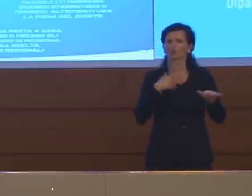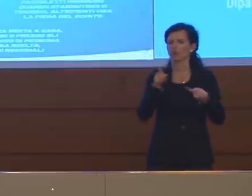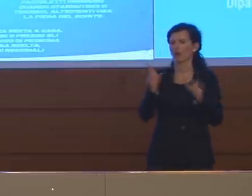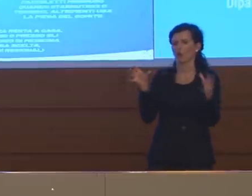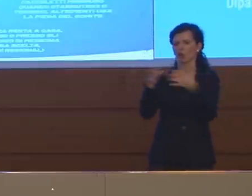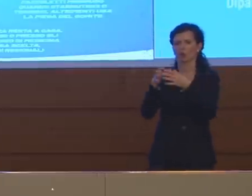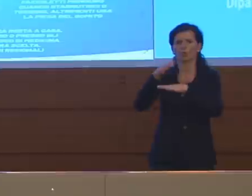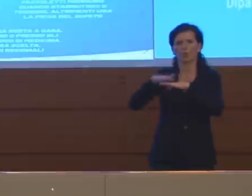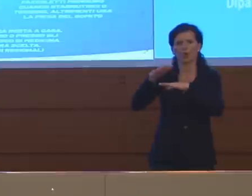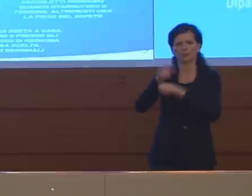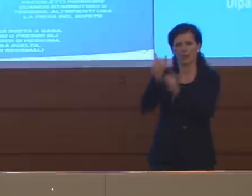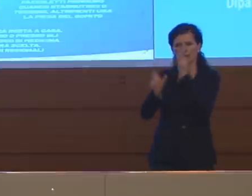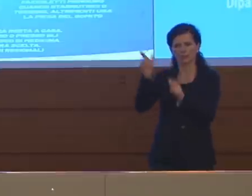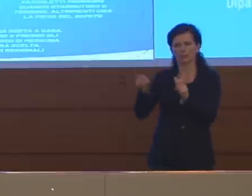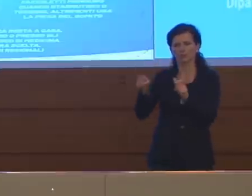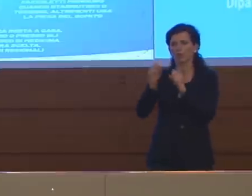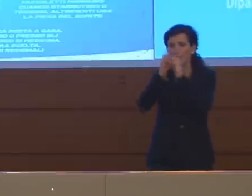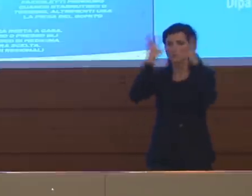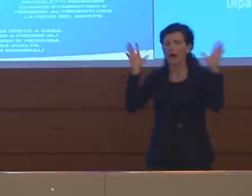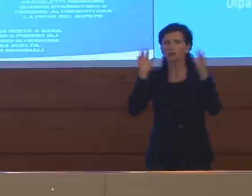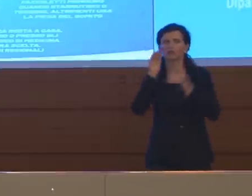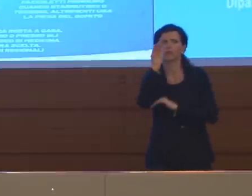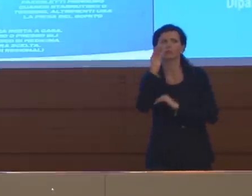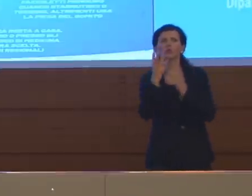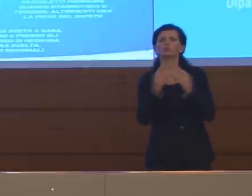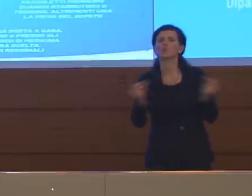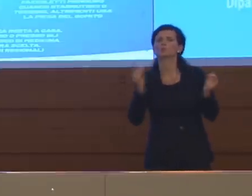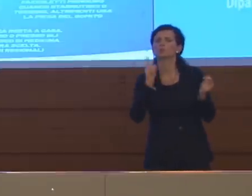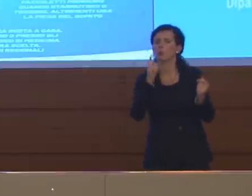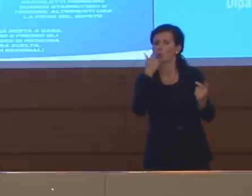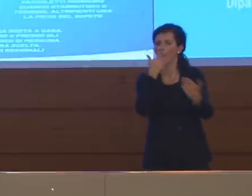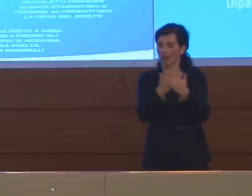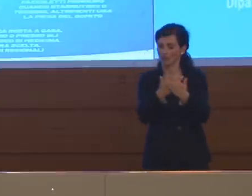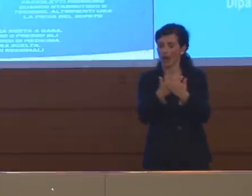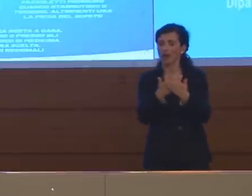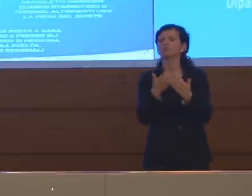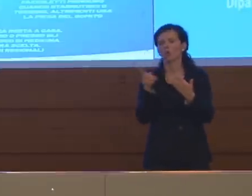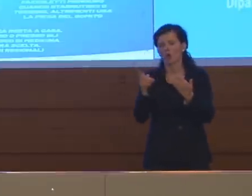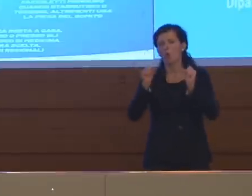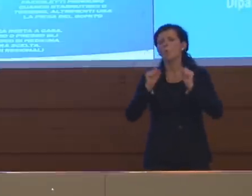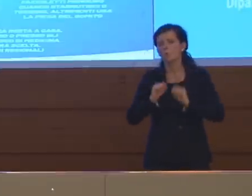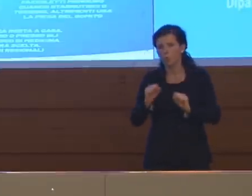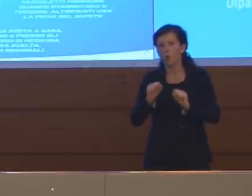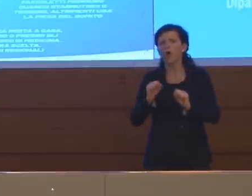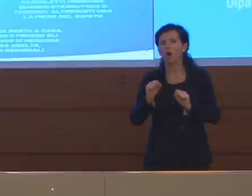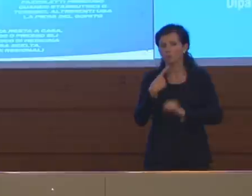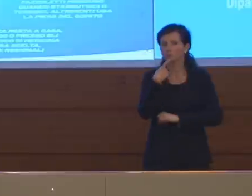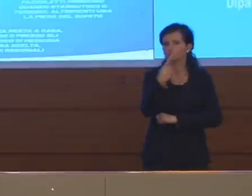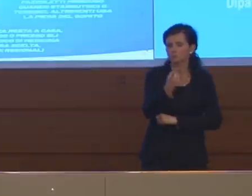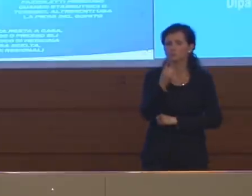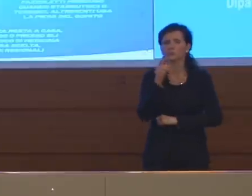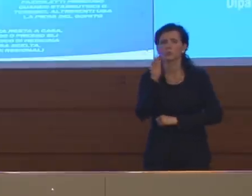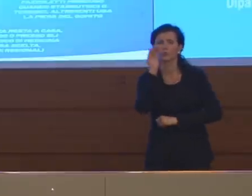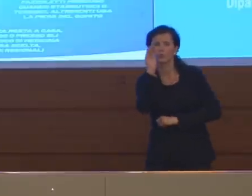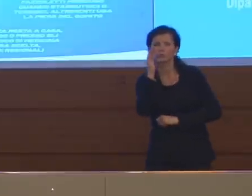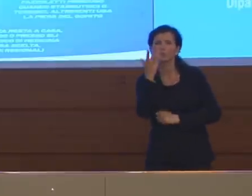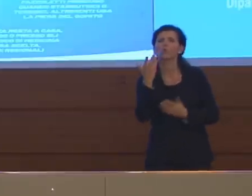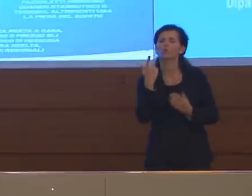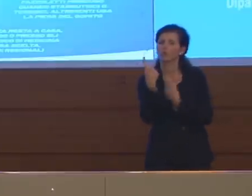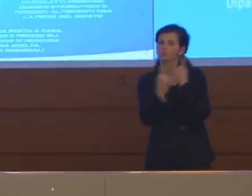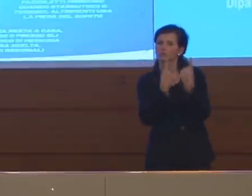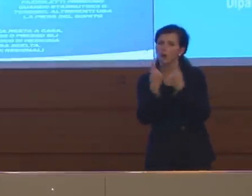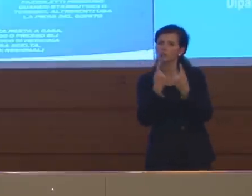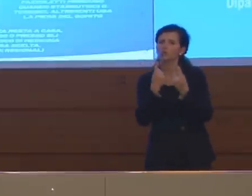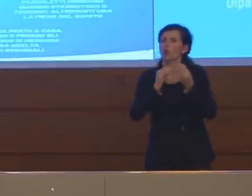immaginando soluzioni organizzative possano poi permetterci di fare delle previsioni che in questo momento